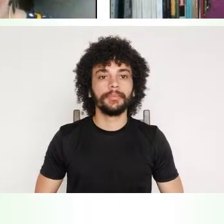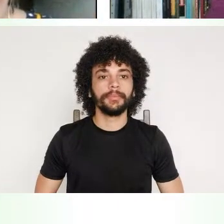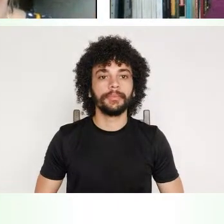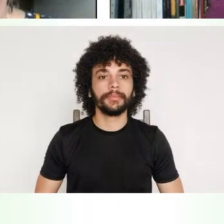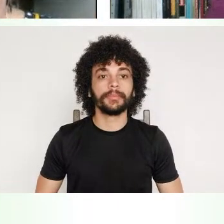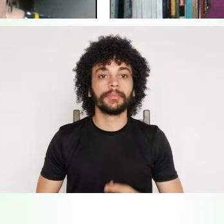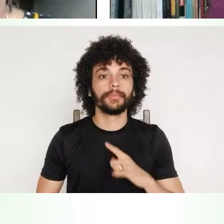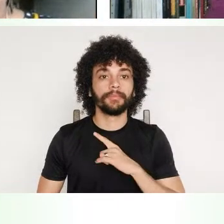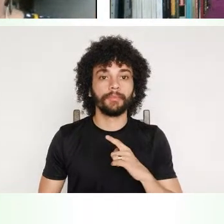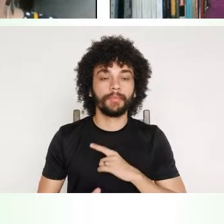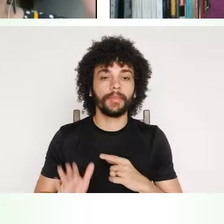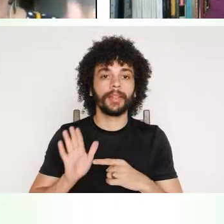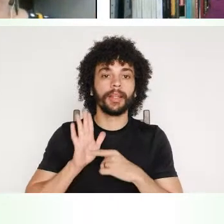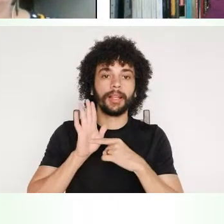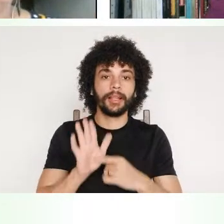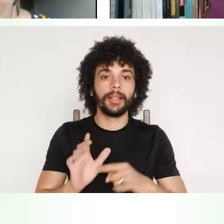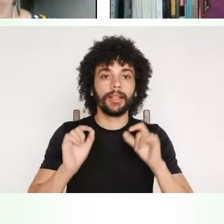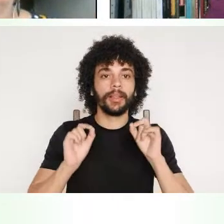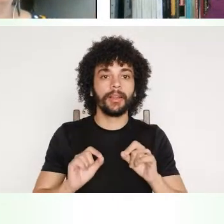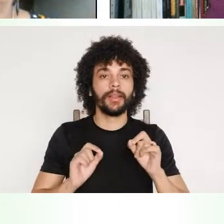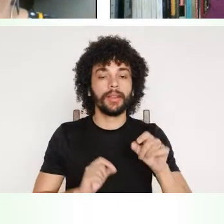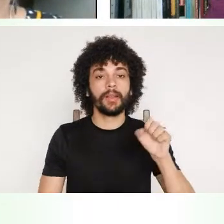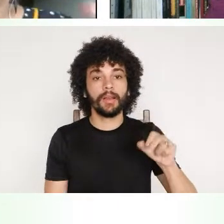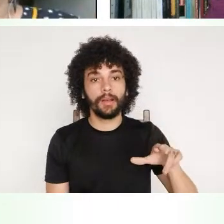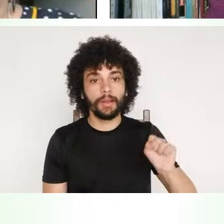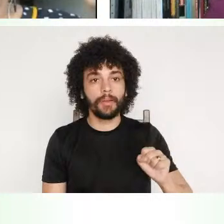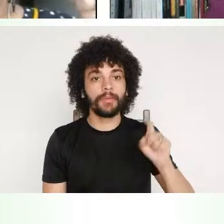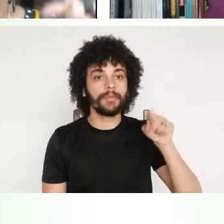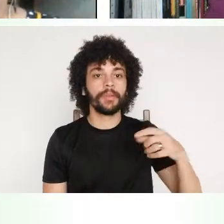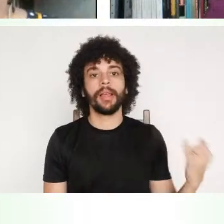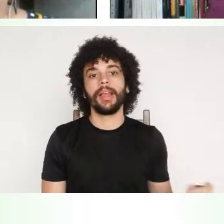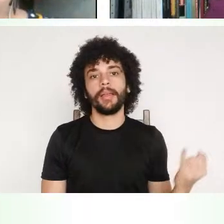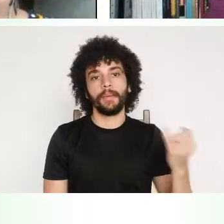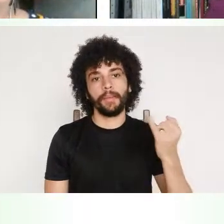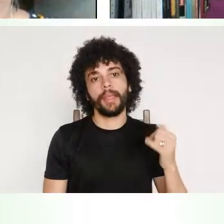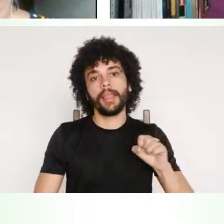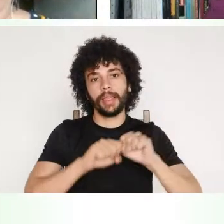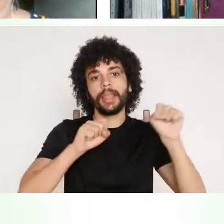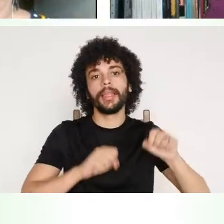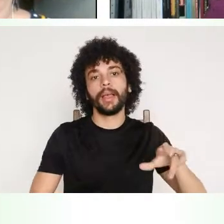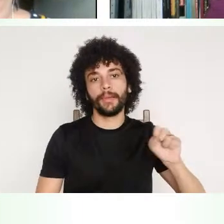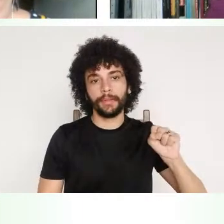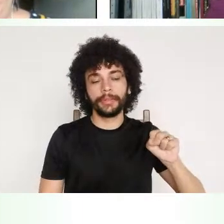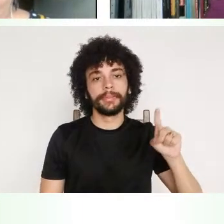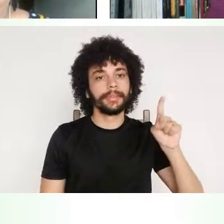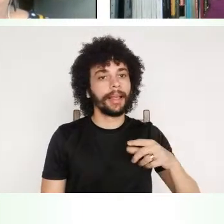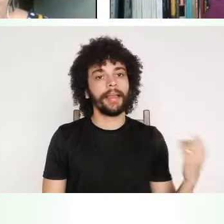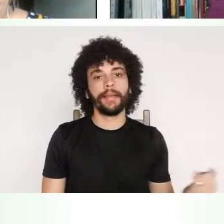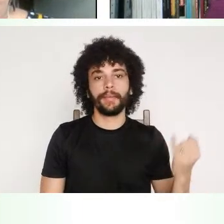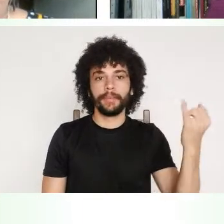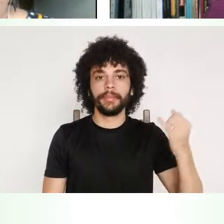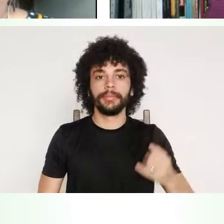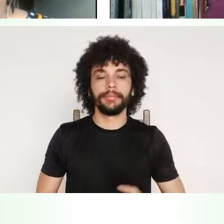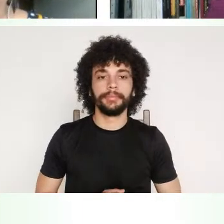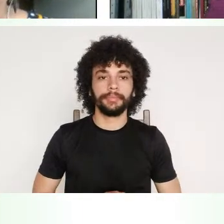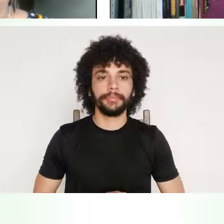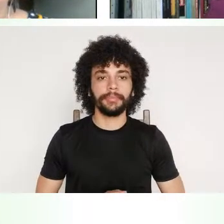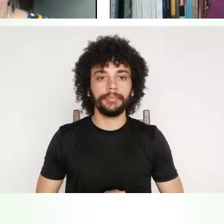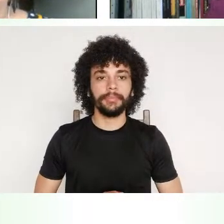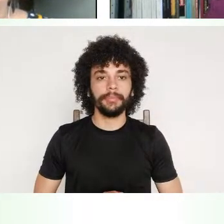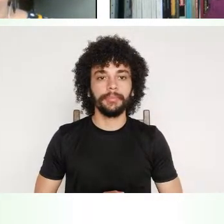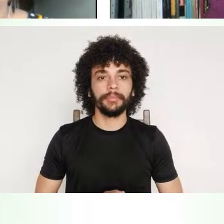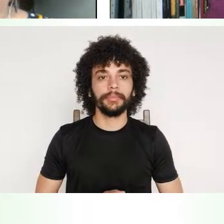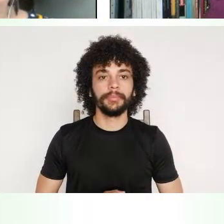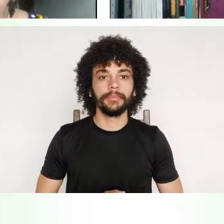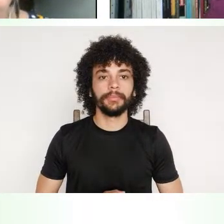mostrado o quanto o SUS é importante, o quanto o SUS é fundamental, é? Então, isso